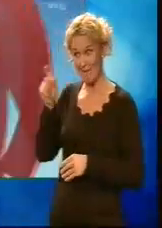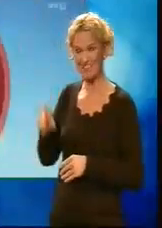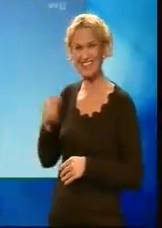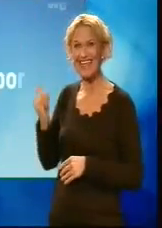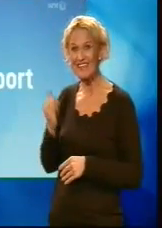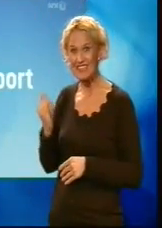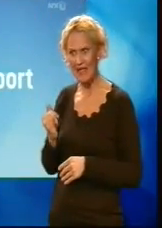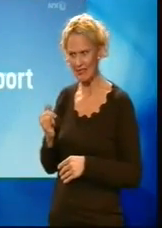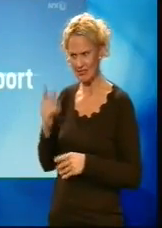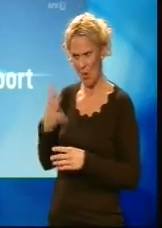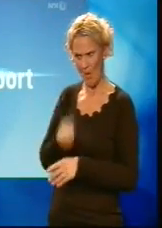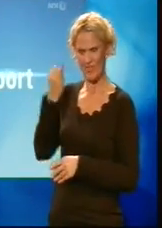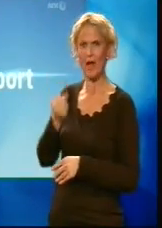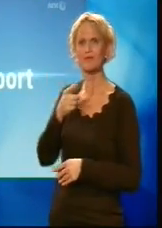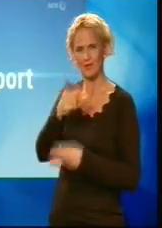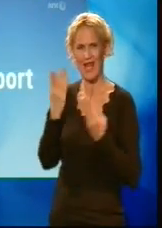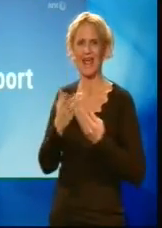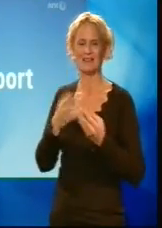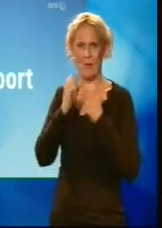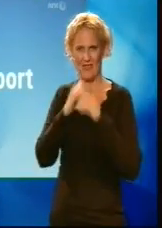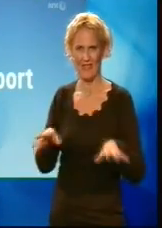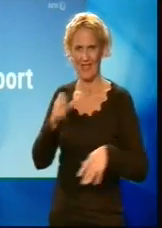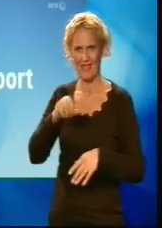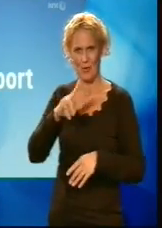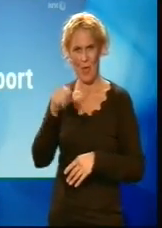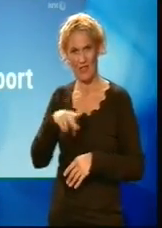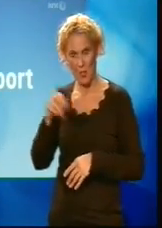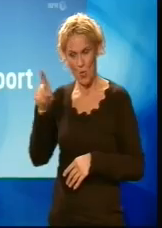oppdaget kan du lese på nettsidene våre. NRK Nås grå strekk sport.